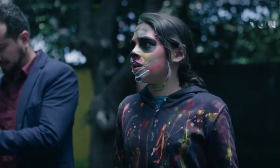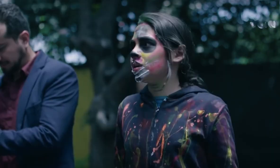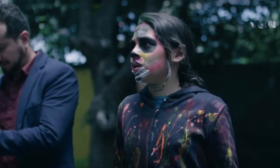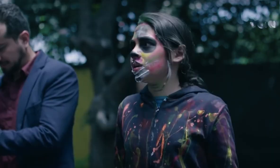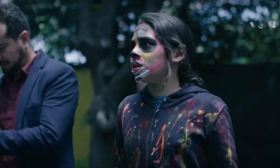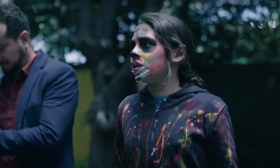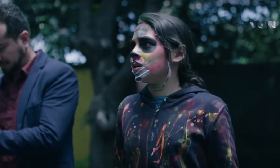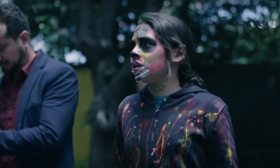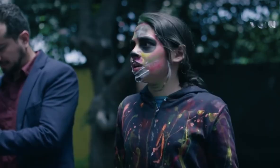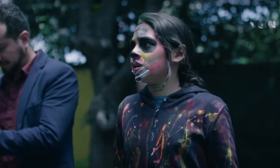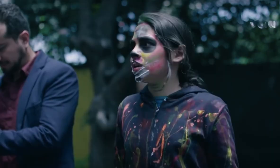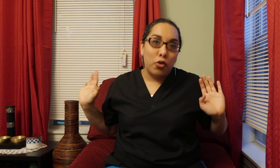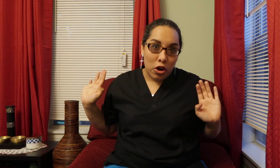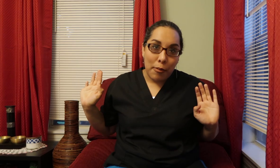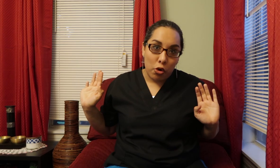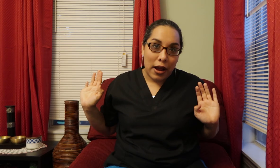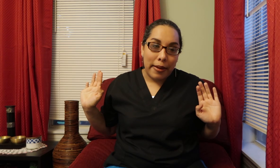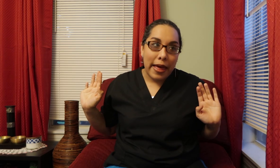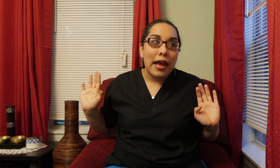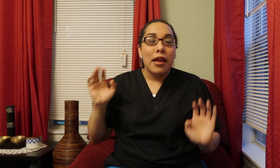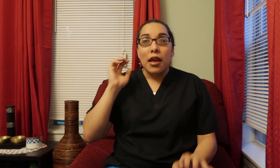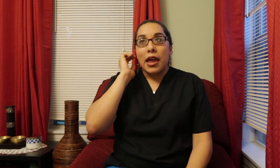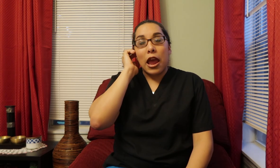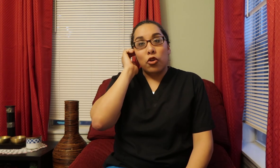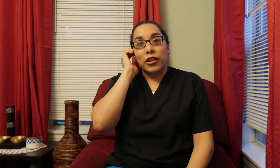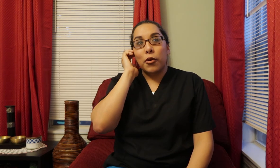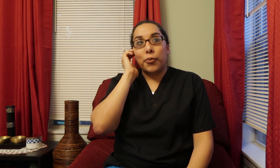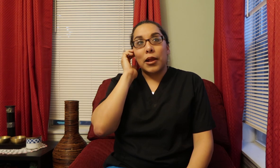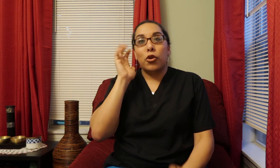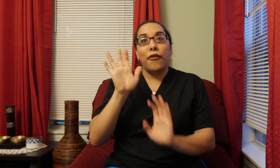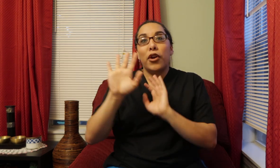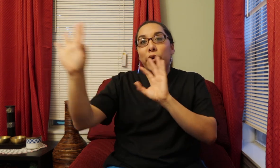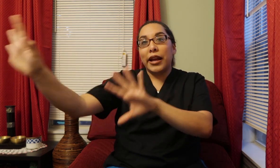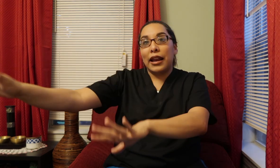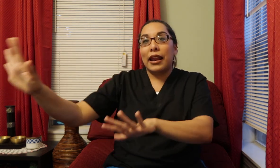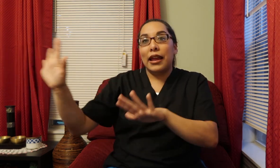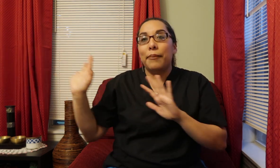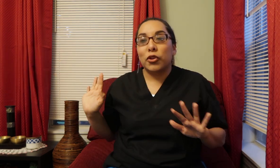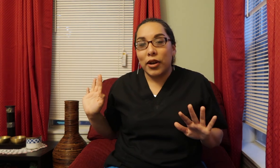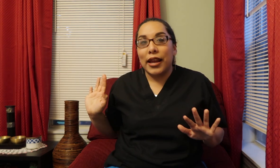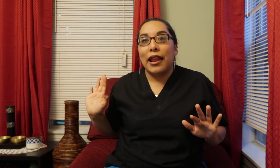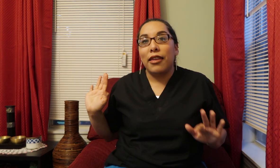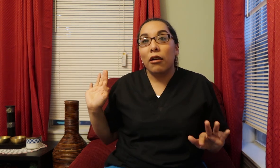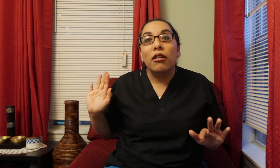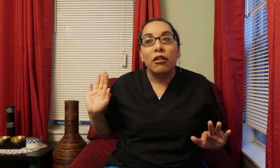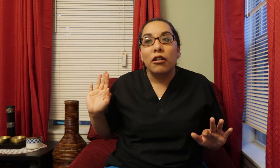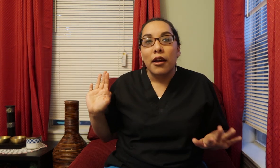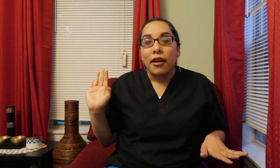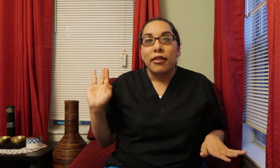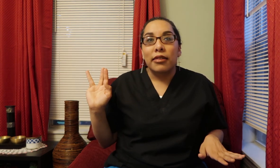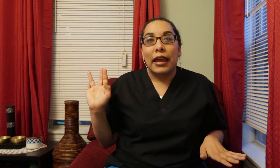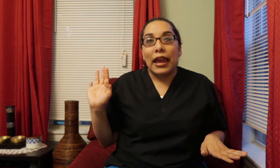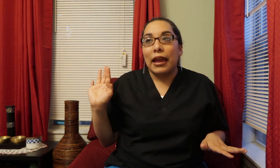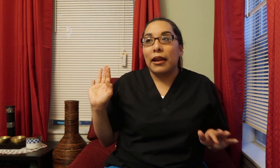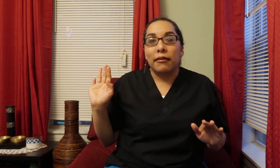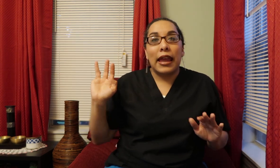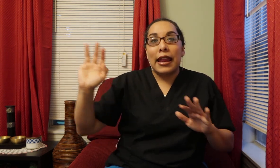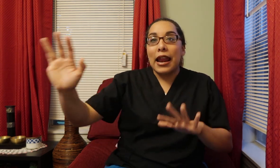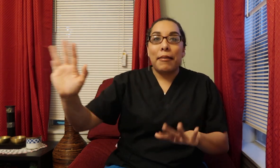Sofía se va a echar la culpa Porque se murió la bruja, verdad Y al último Pues la bruja fue la única Persona que le dijo Que Quien era la